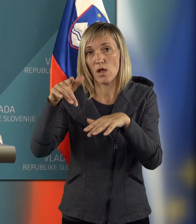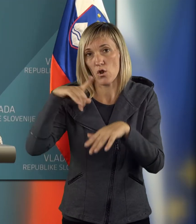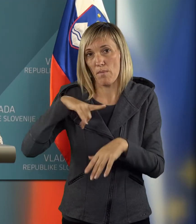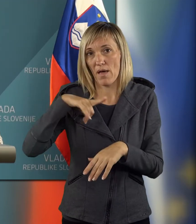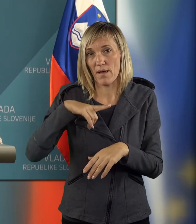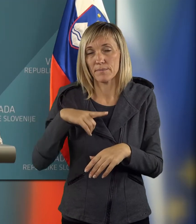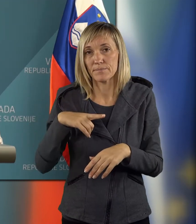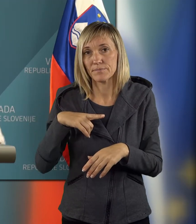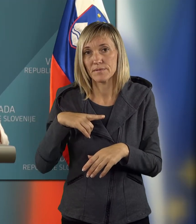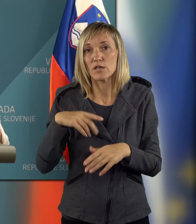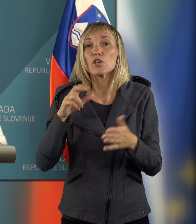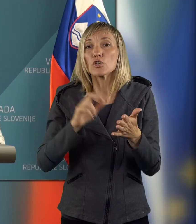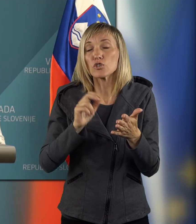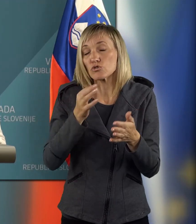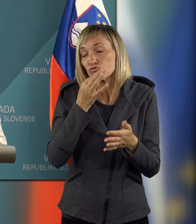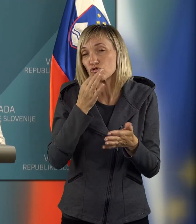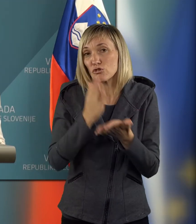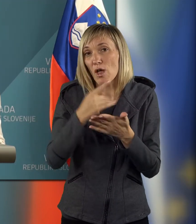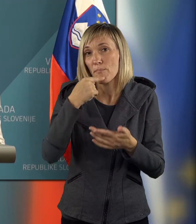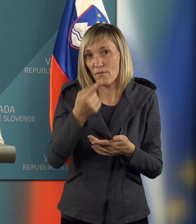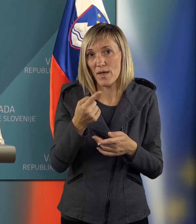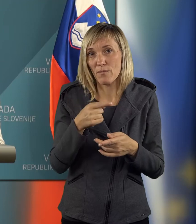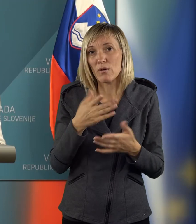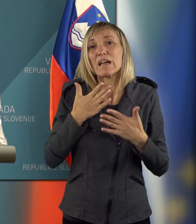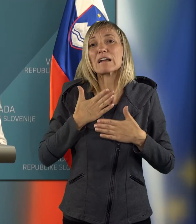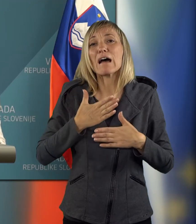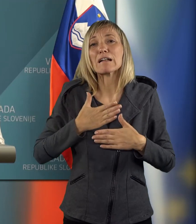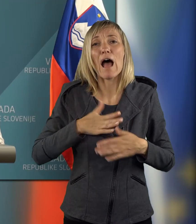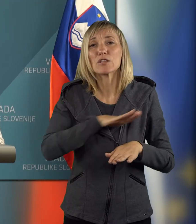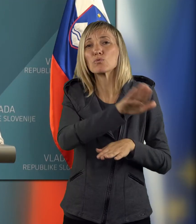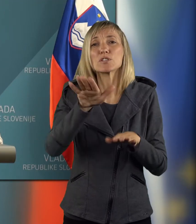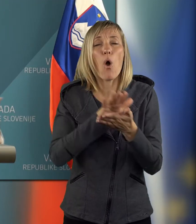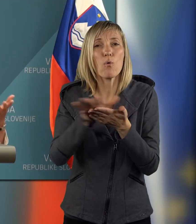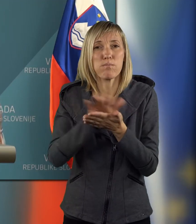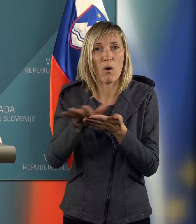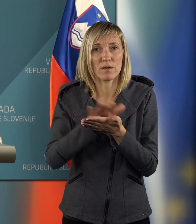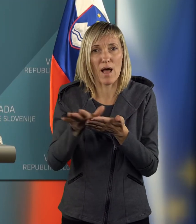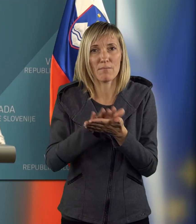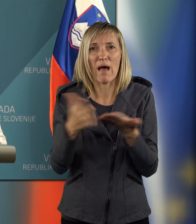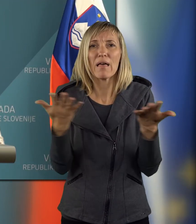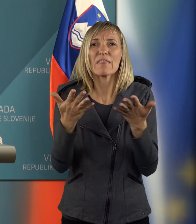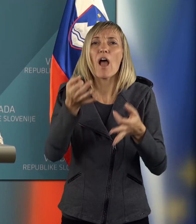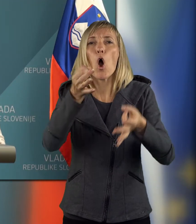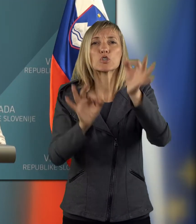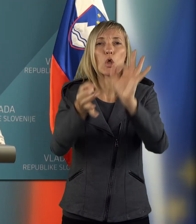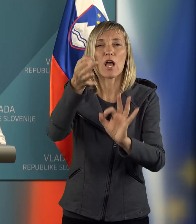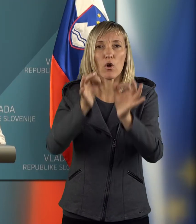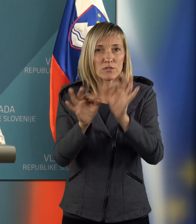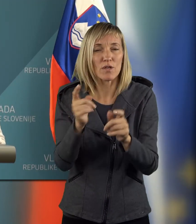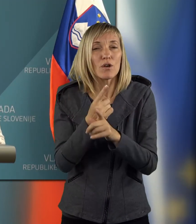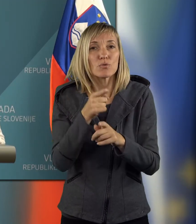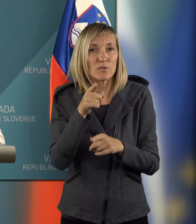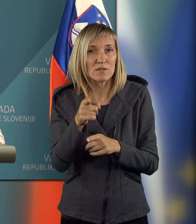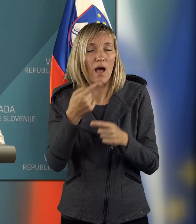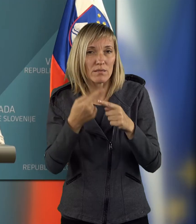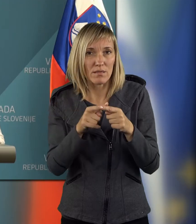en del, če že govorimo o tem, kar se zelo rado uporablja neke odstotke, je